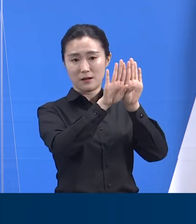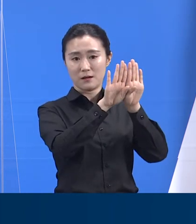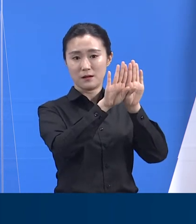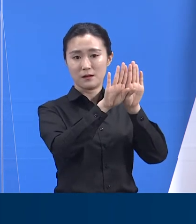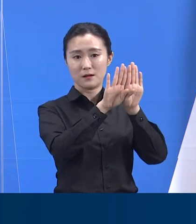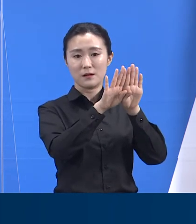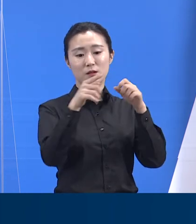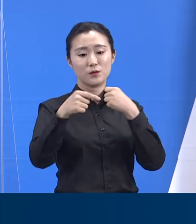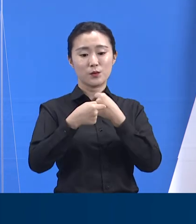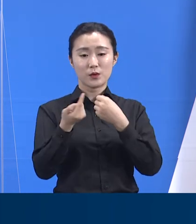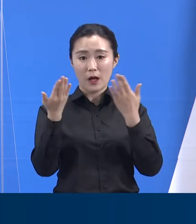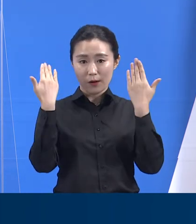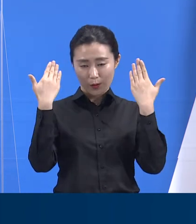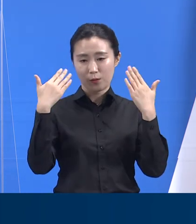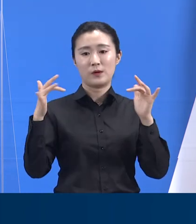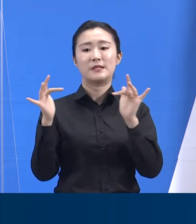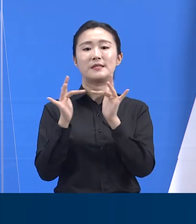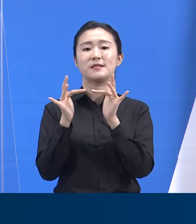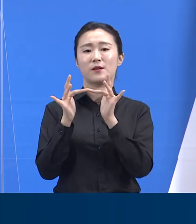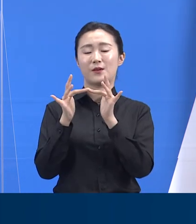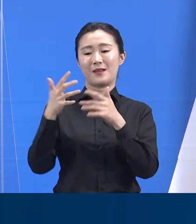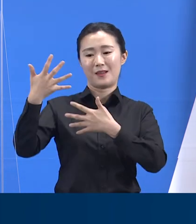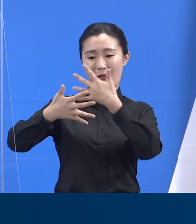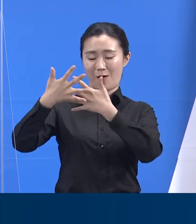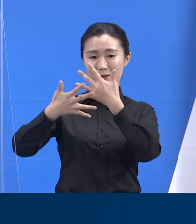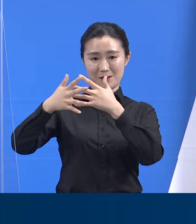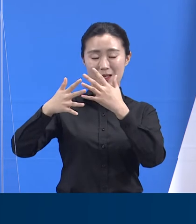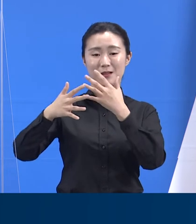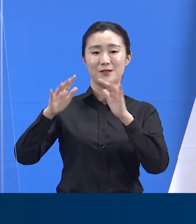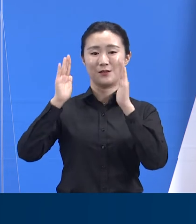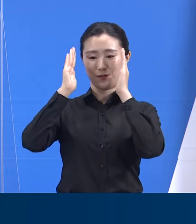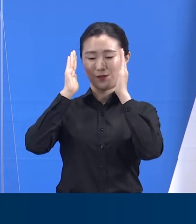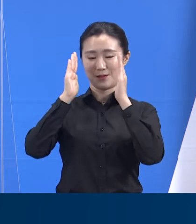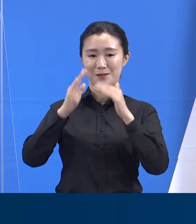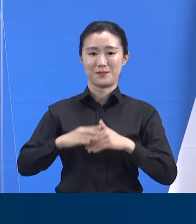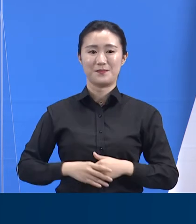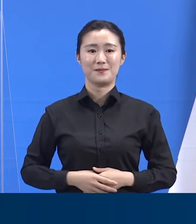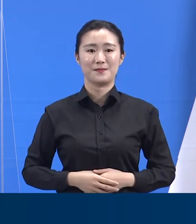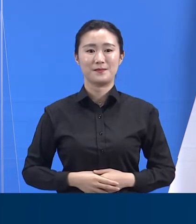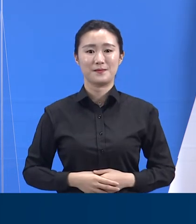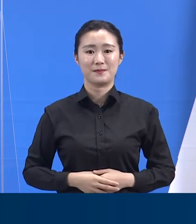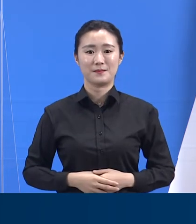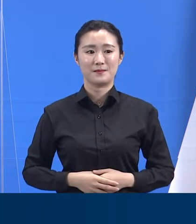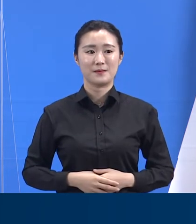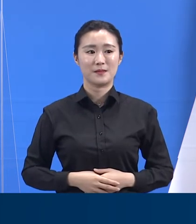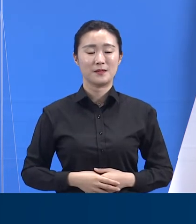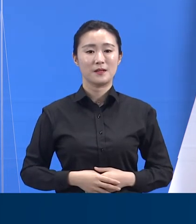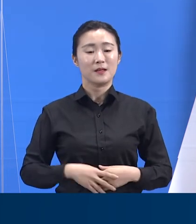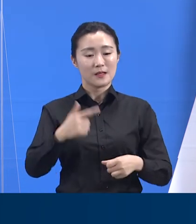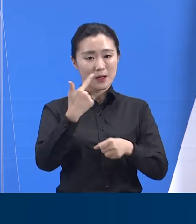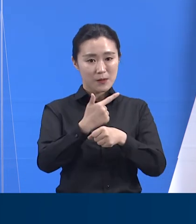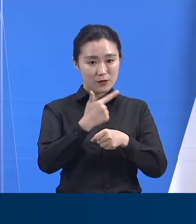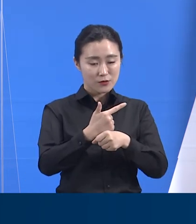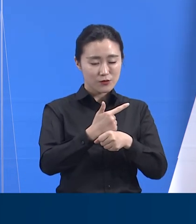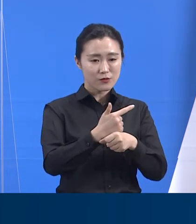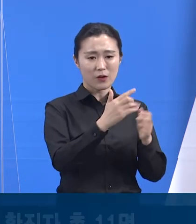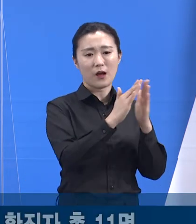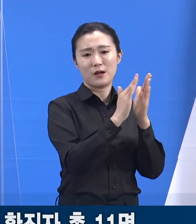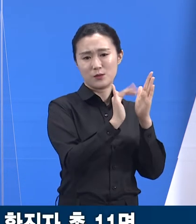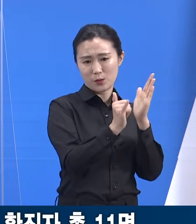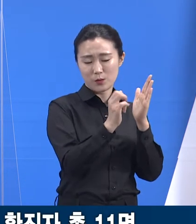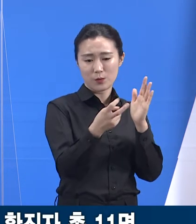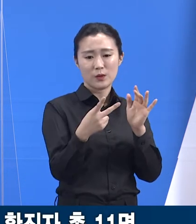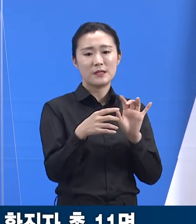2주간 온라인 수업으로 진행하도록 조치되었습니다. 남양주시 일가족 및 지인 관련 집단 감염